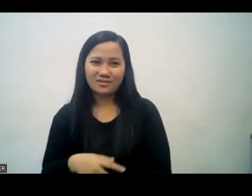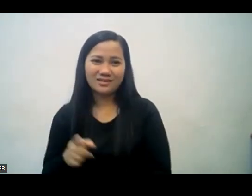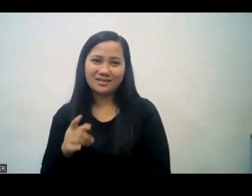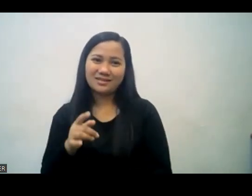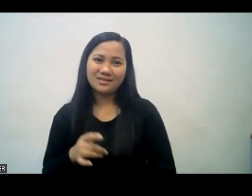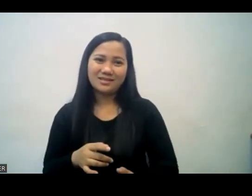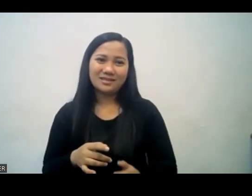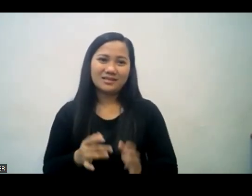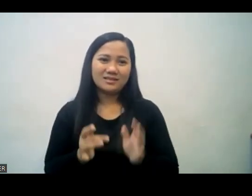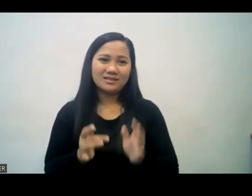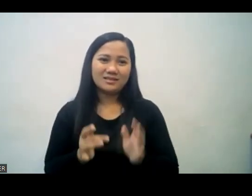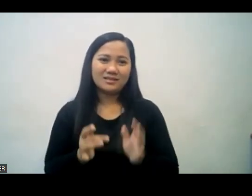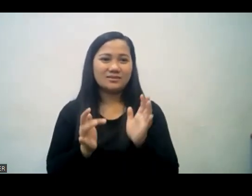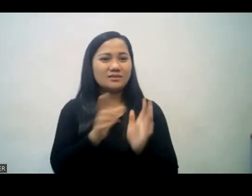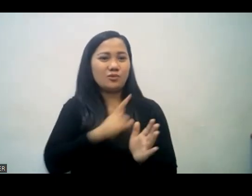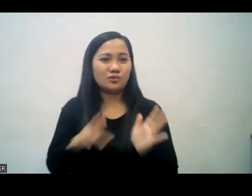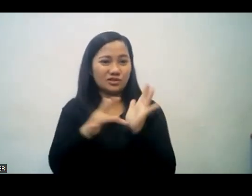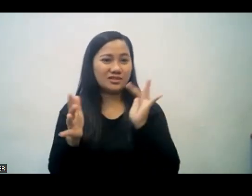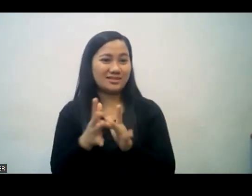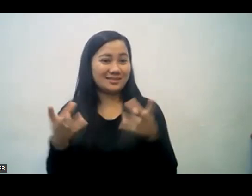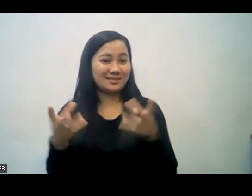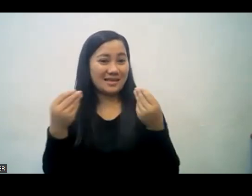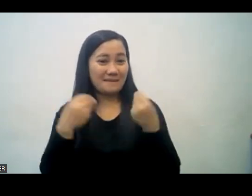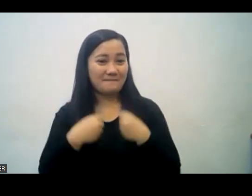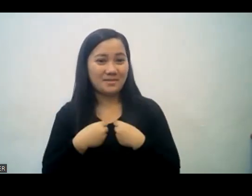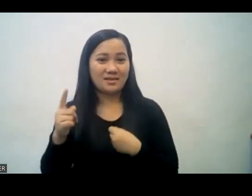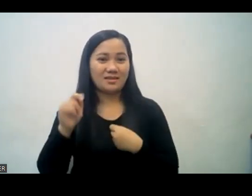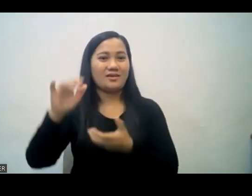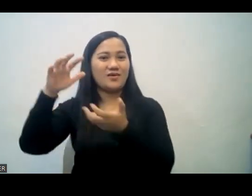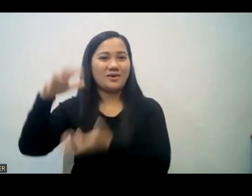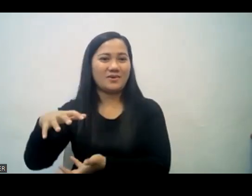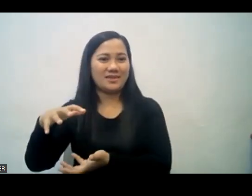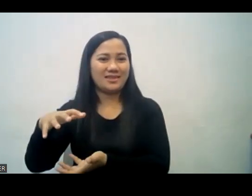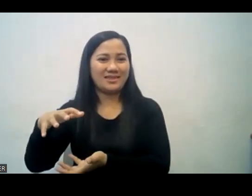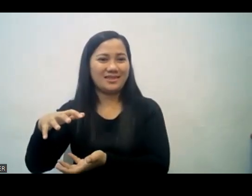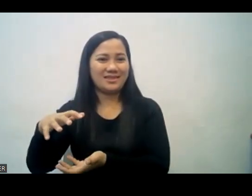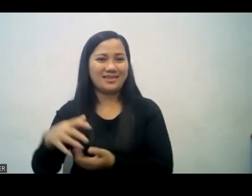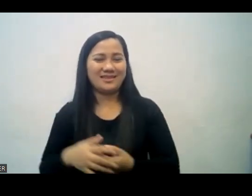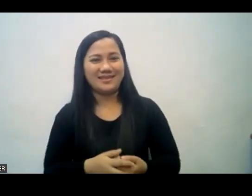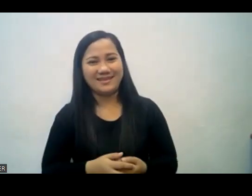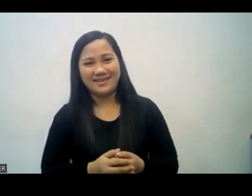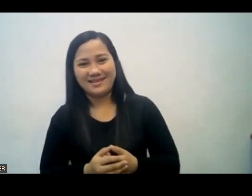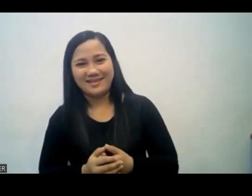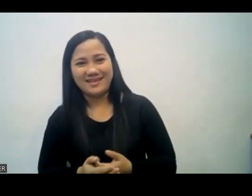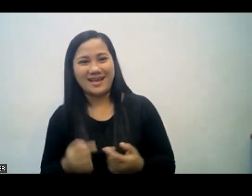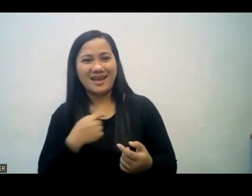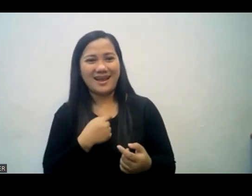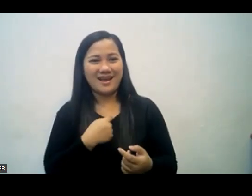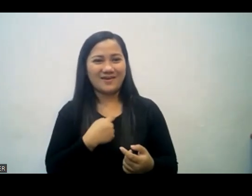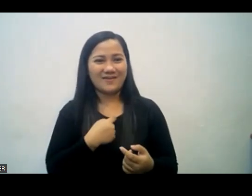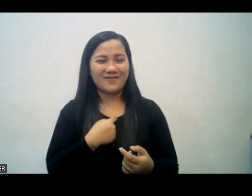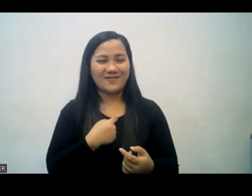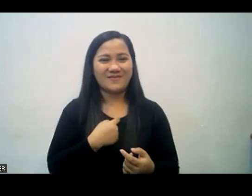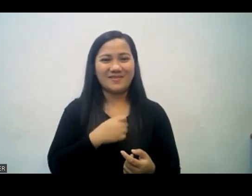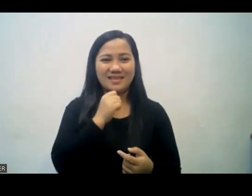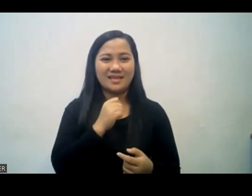jesus has already given me eternal riches do you see these ruined hands now i'm not concerned with this